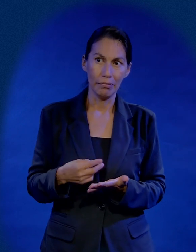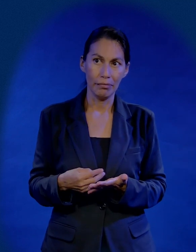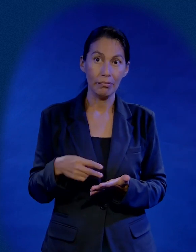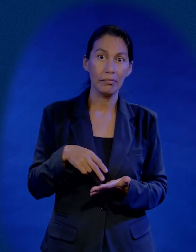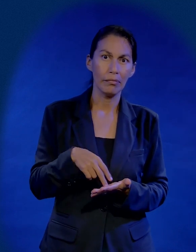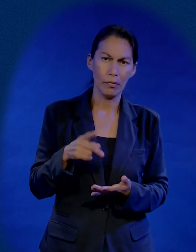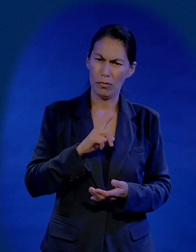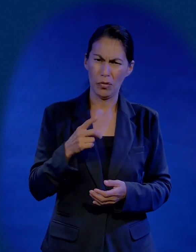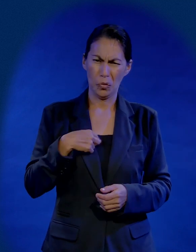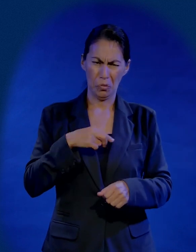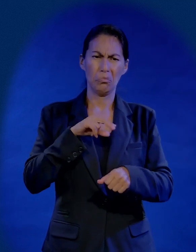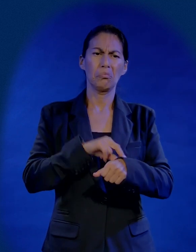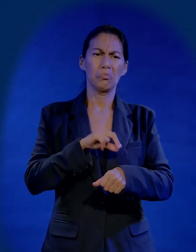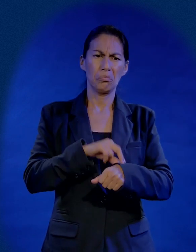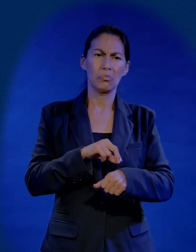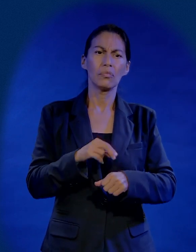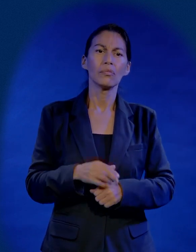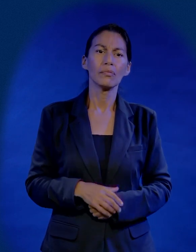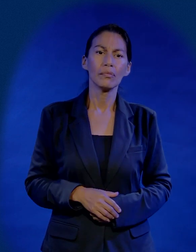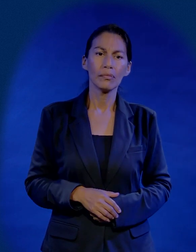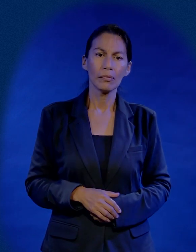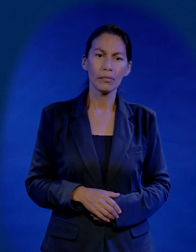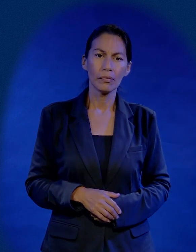estaba allá arriba y quería pararme pero dije no yo soy un doctor